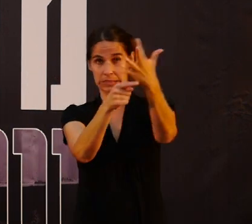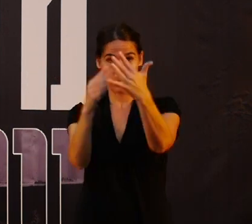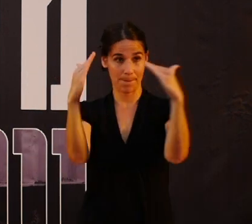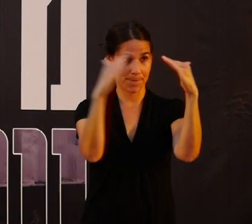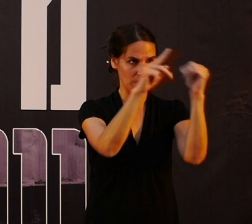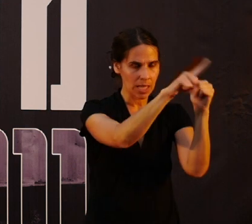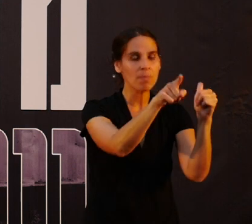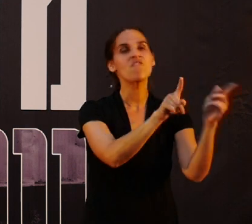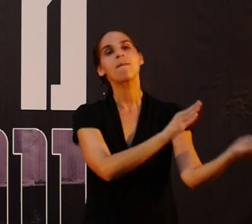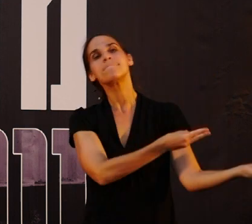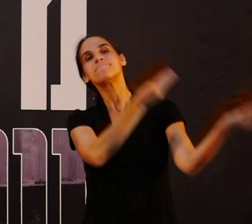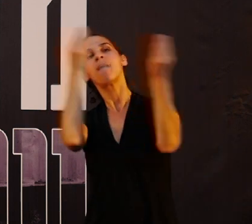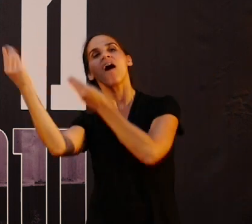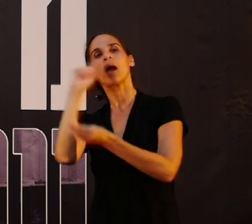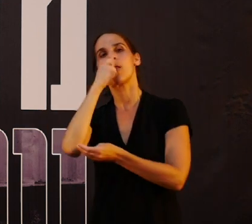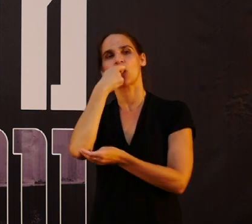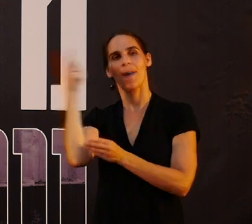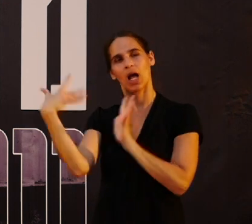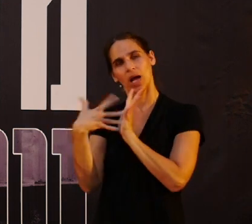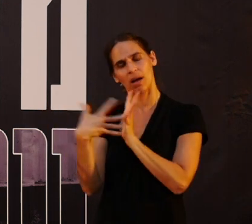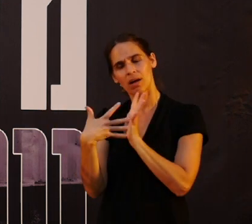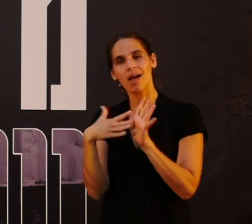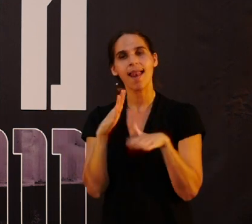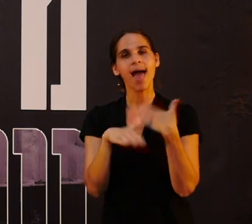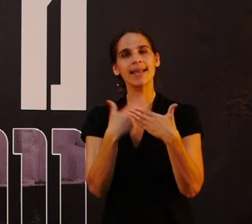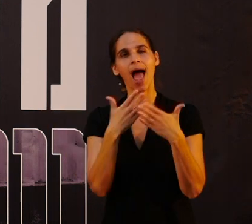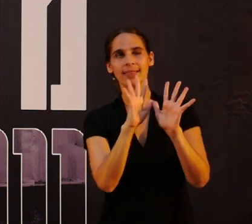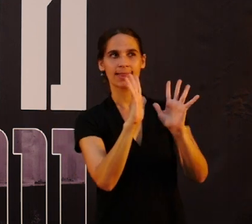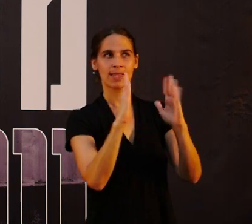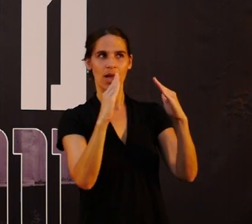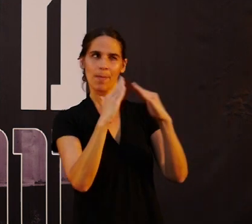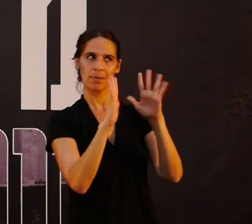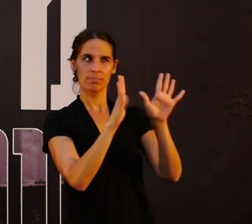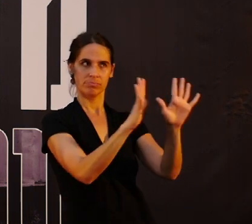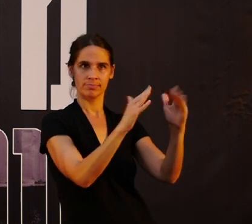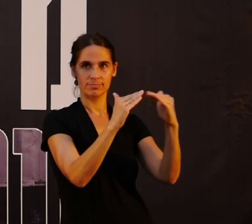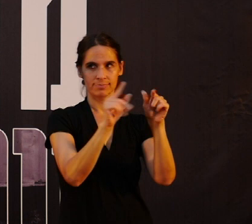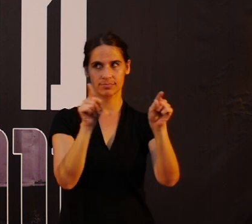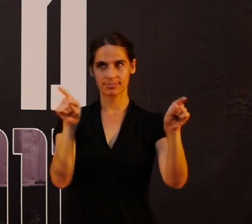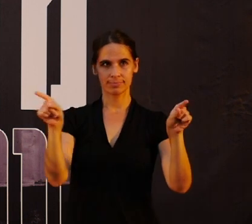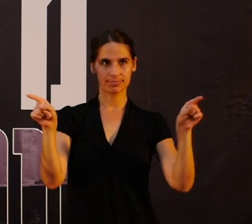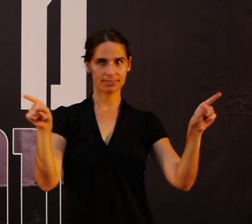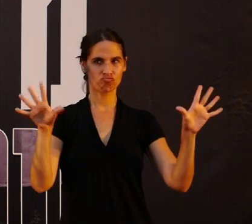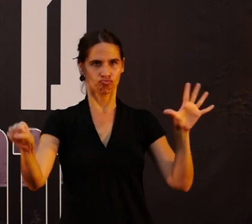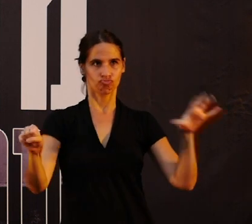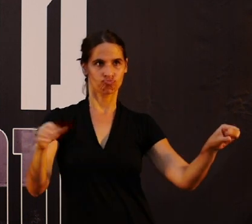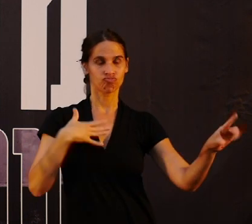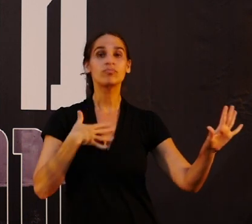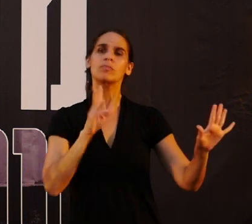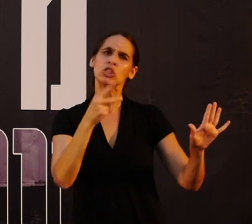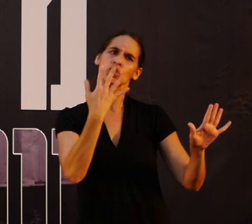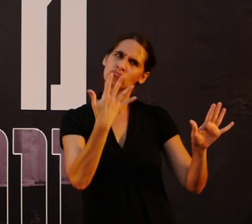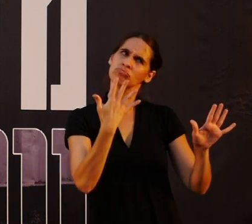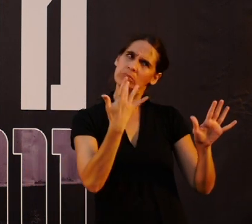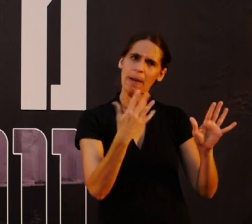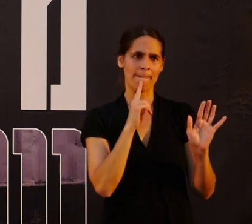מעבירים את זה לשבק. לאט לאט אתה מבודד את הבתים שלך. מה שיוצא בסוף, זה שיש מספר